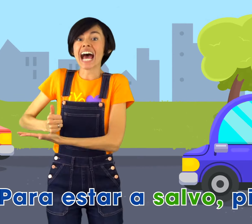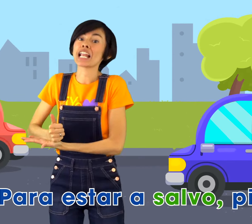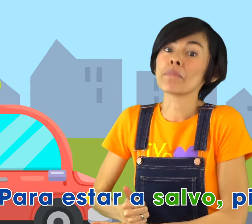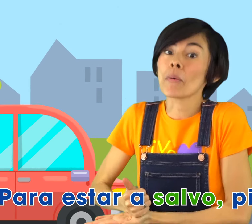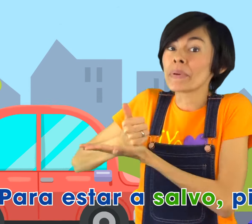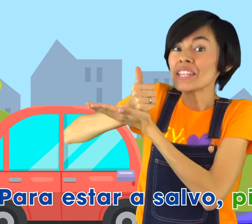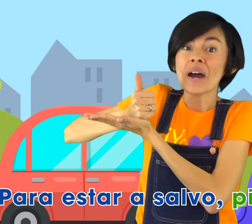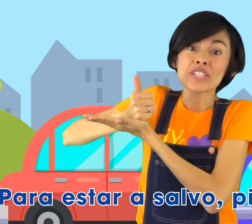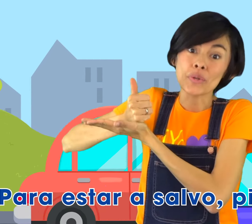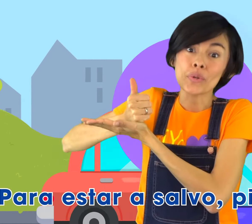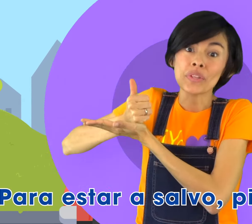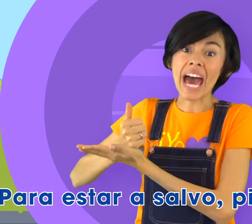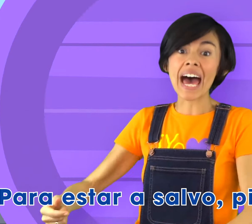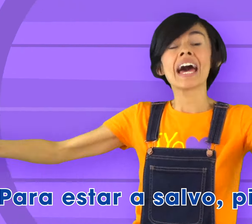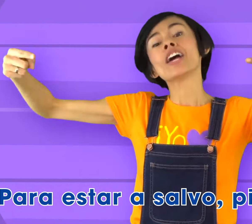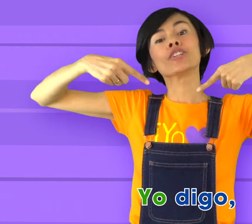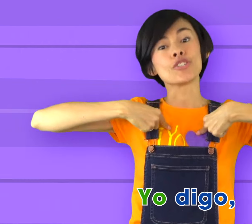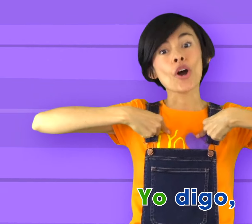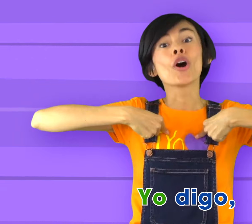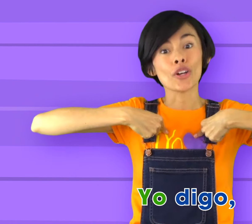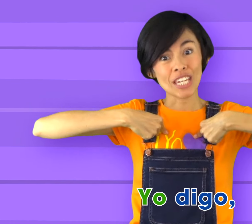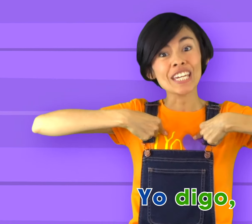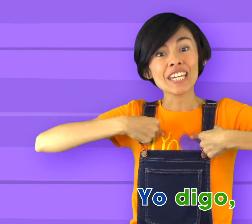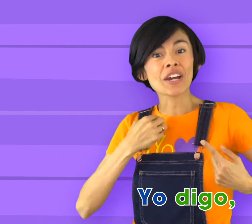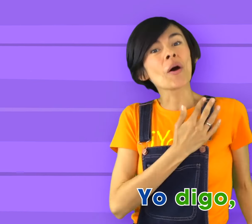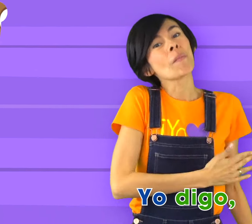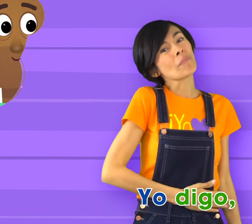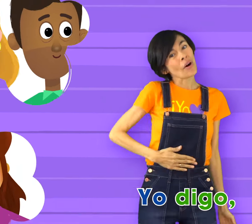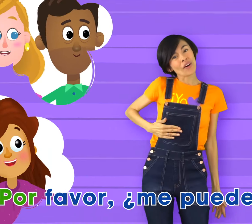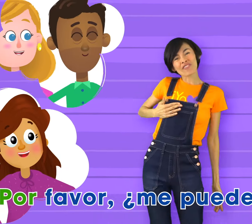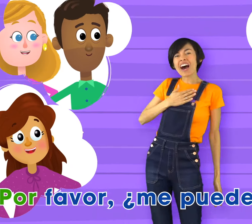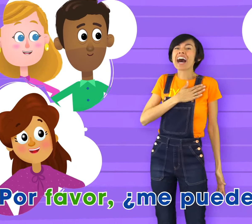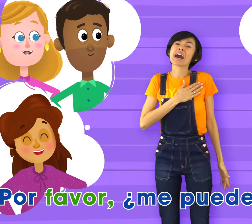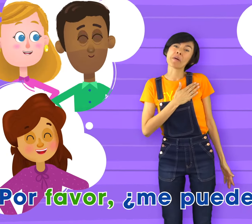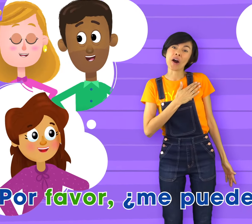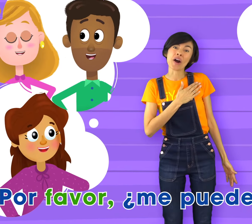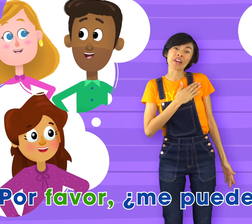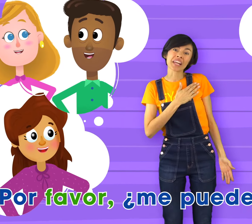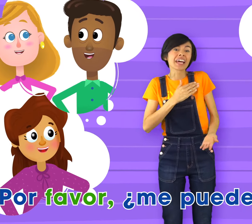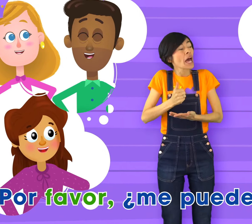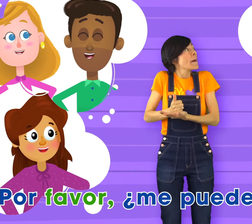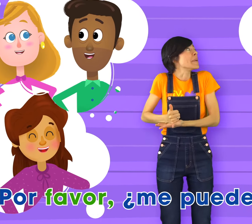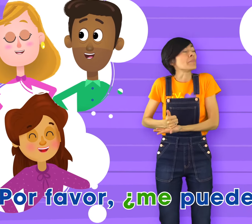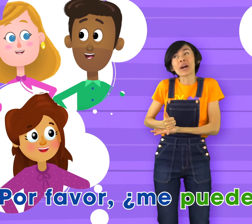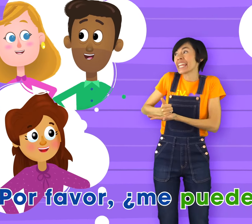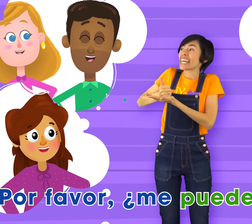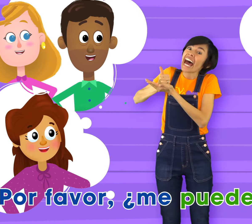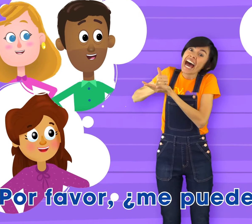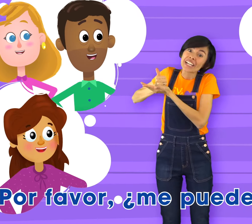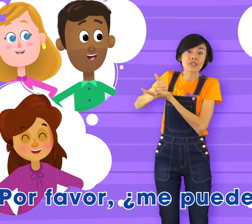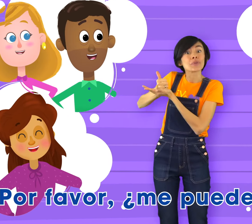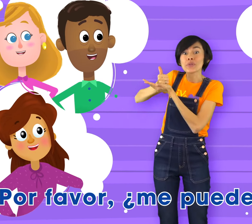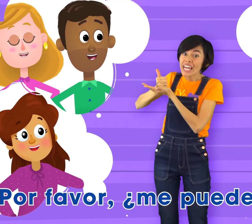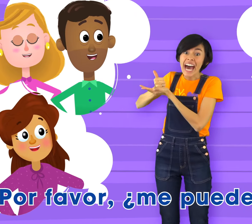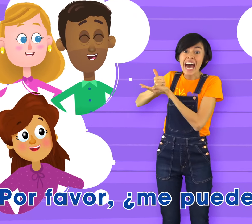salvo pido ayuda, yo digo por favor, ¿me pueden ayudar?